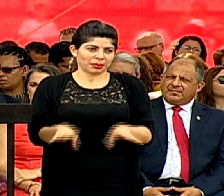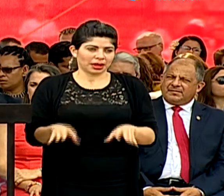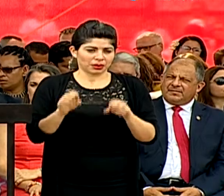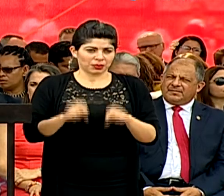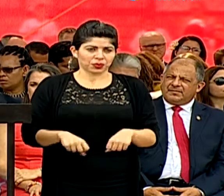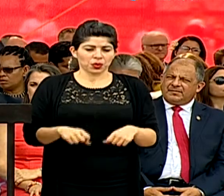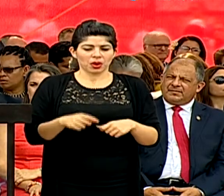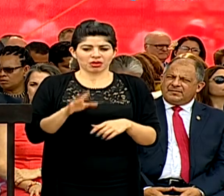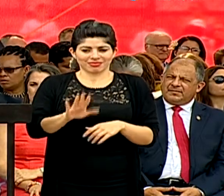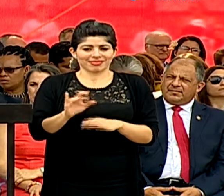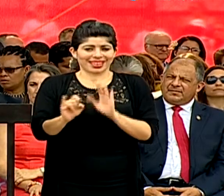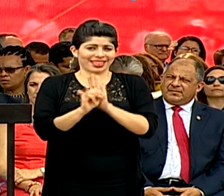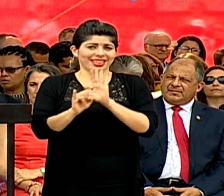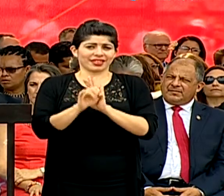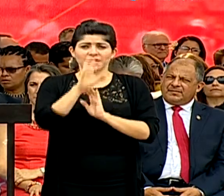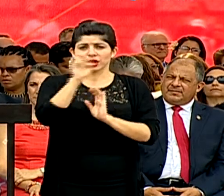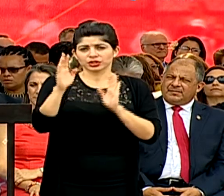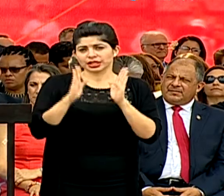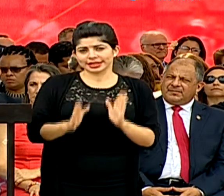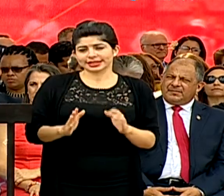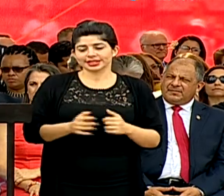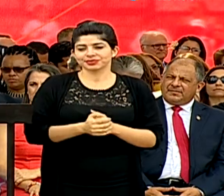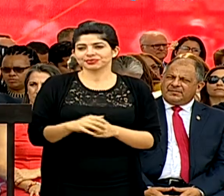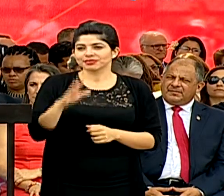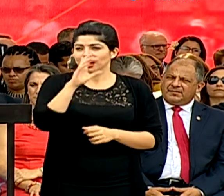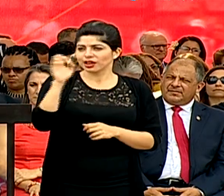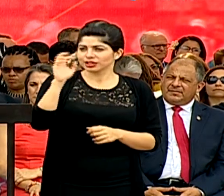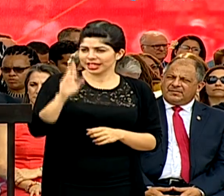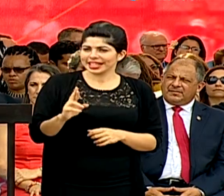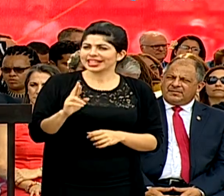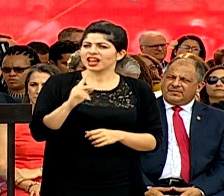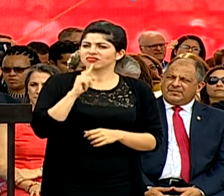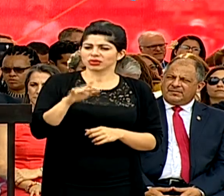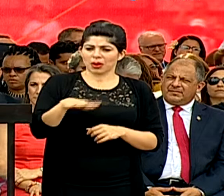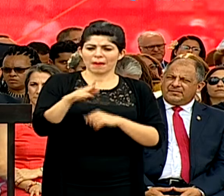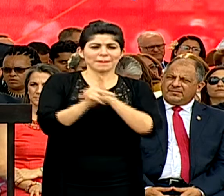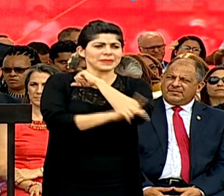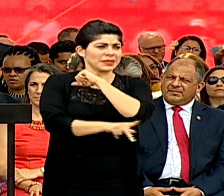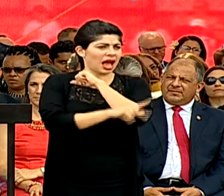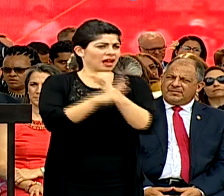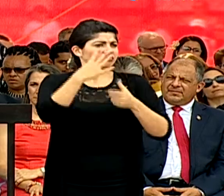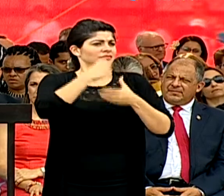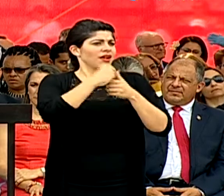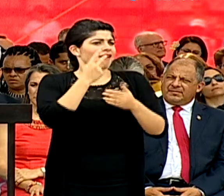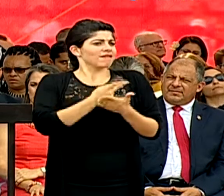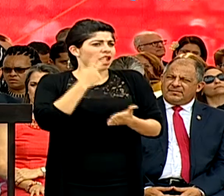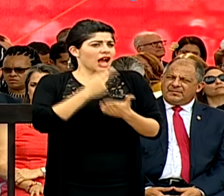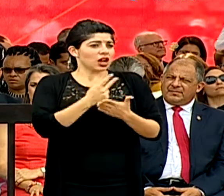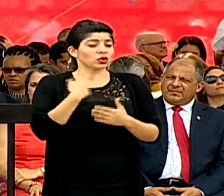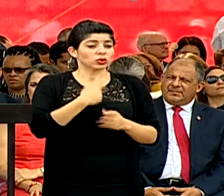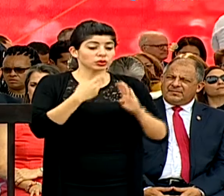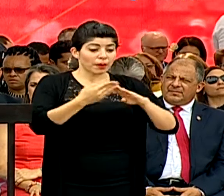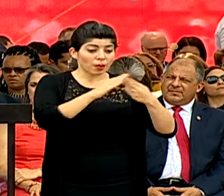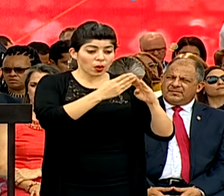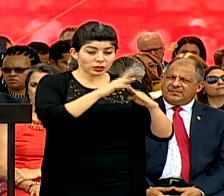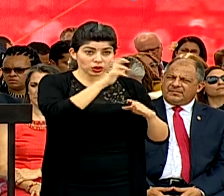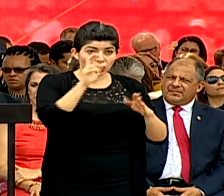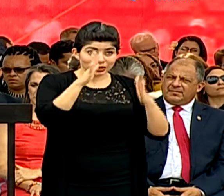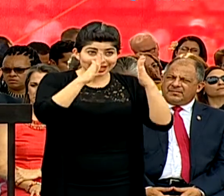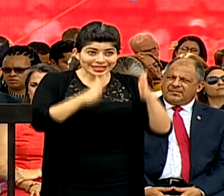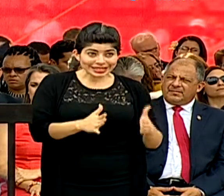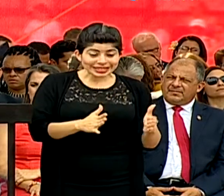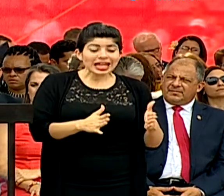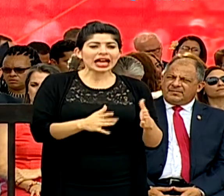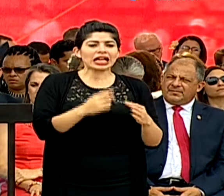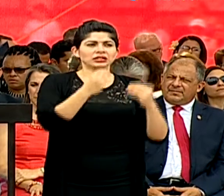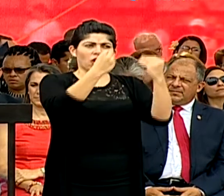Y que no se identifican como costarricenses. Costa Rica es un país de valores. A nuestra población costarricense nos